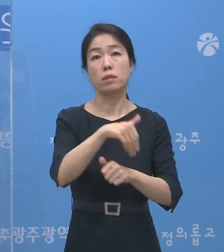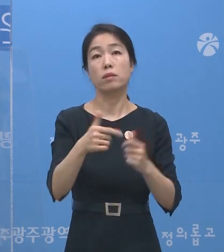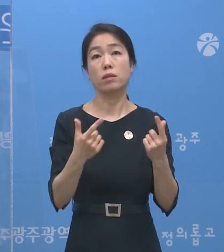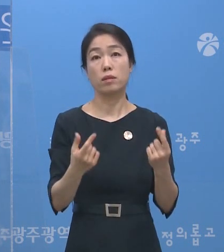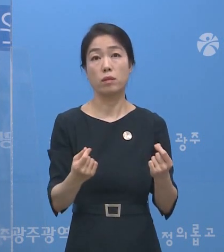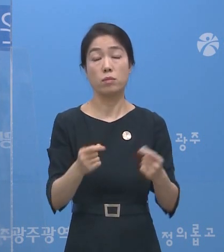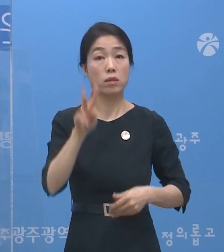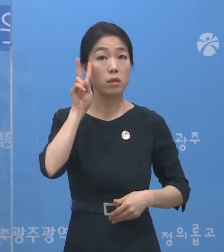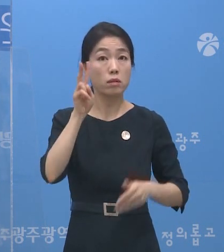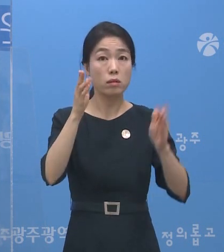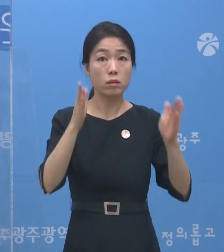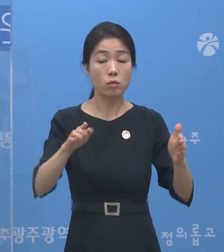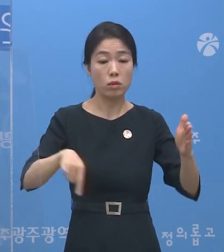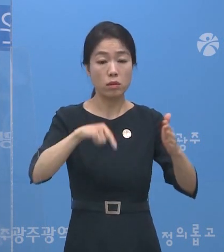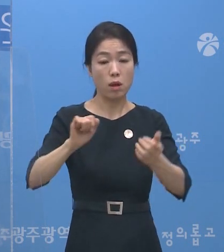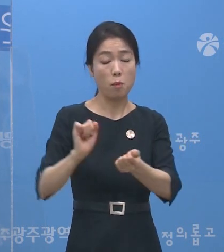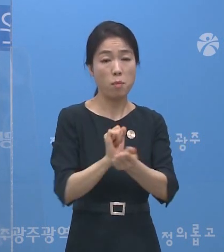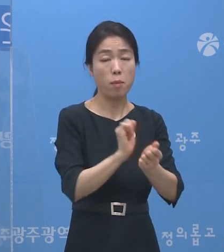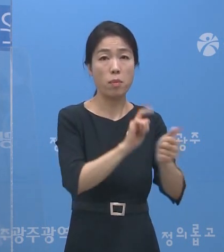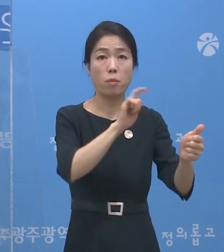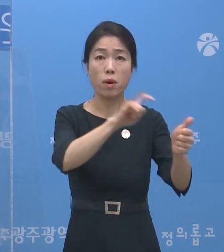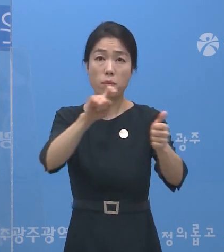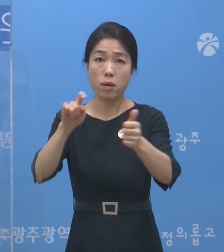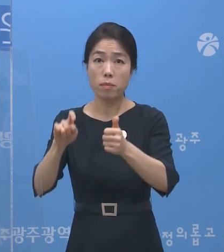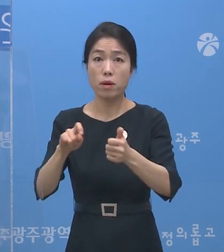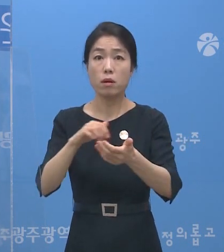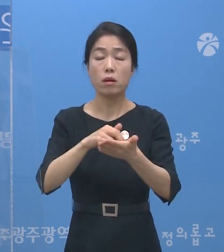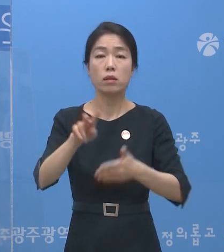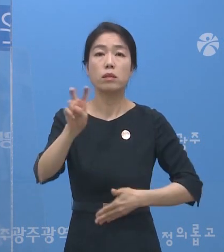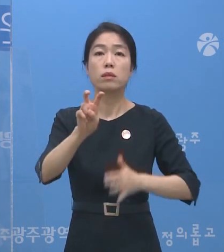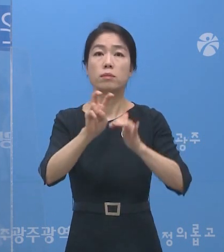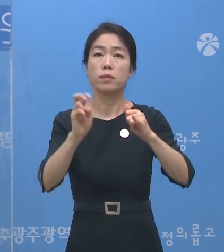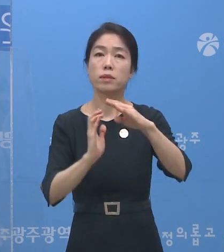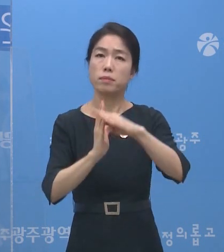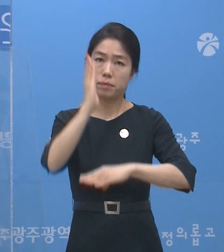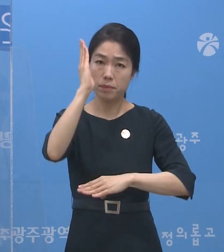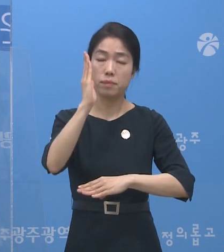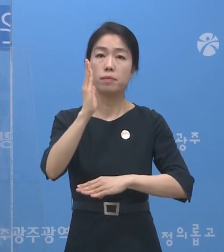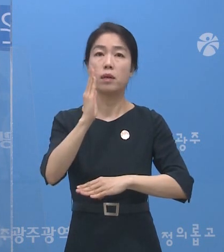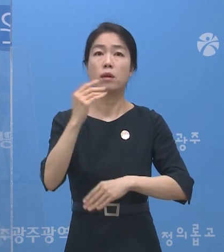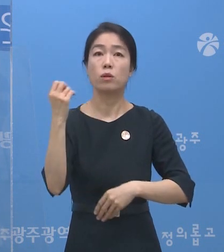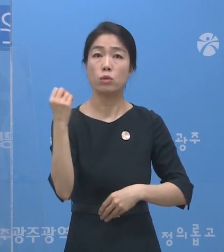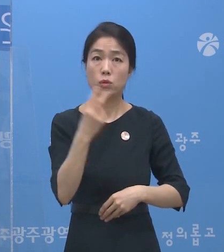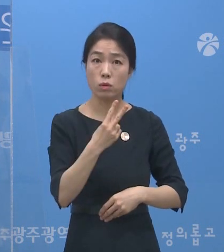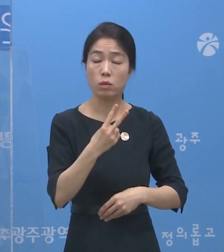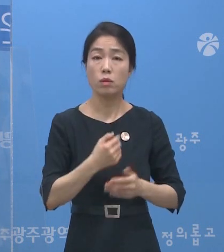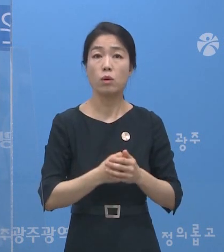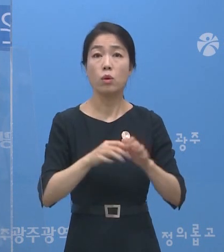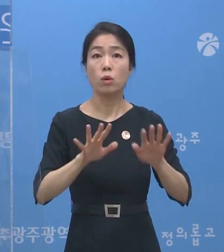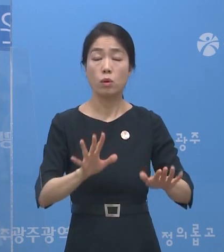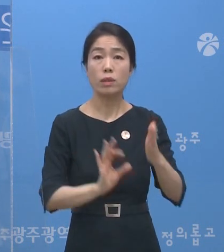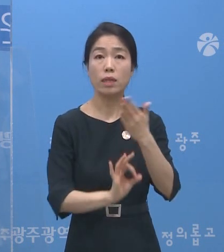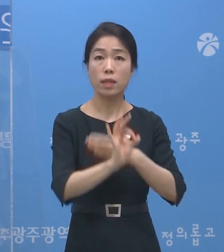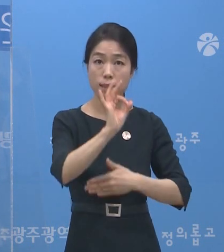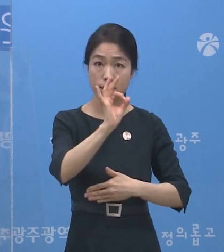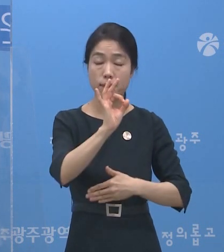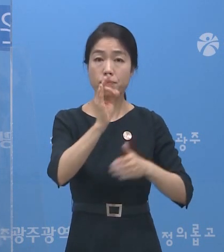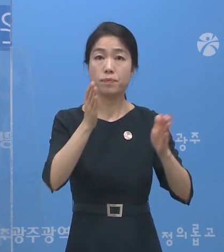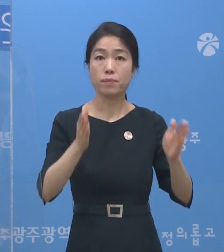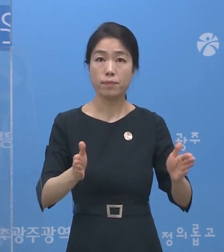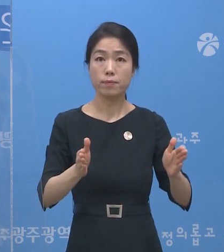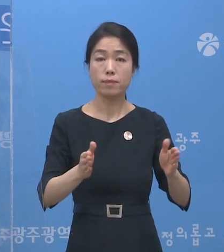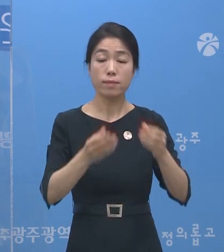연이틀 지역감염 확진자가 20명 이상 발생한 데 이어 오늘 오전에만